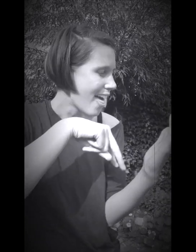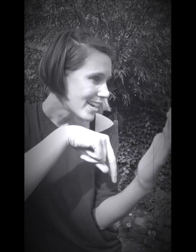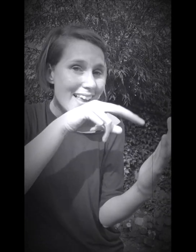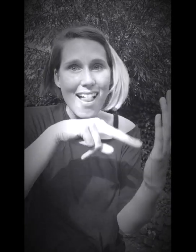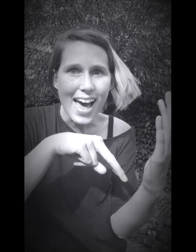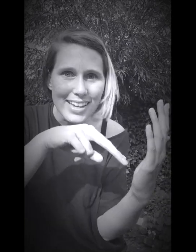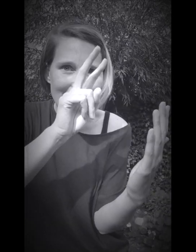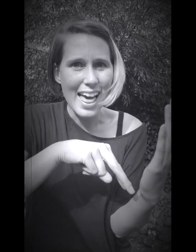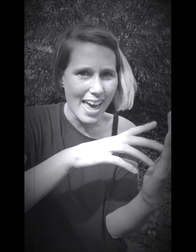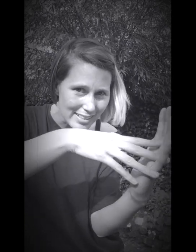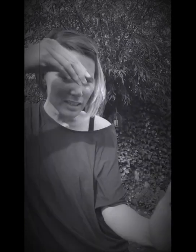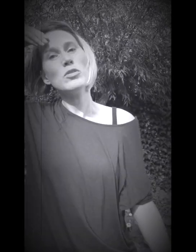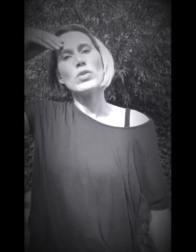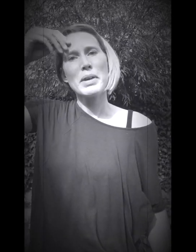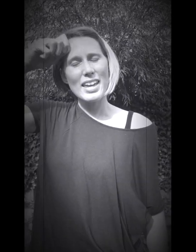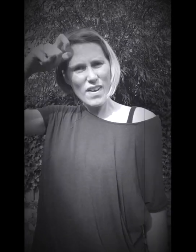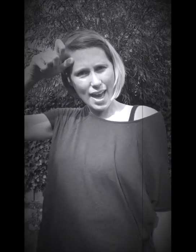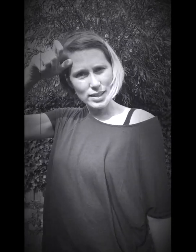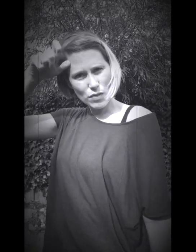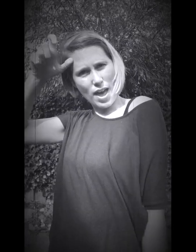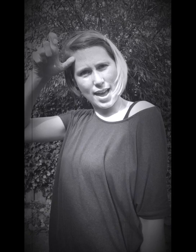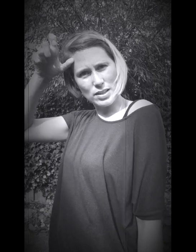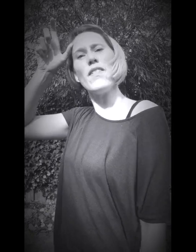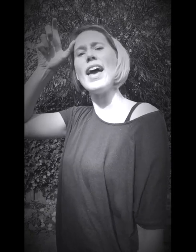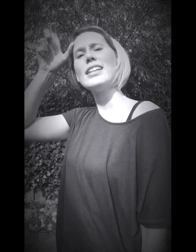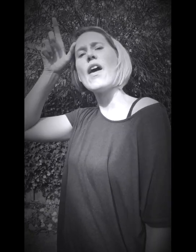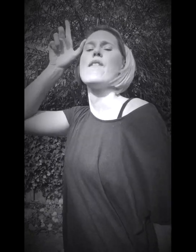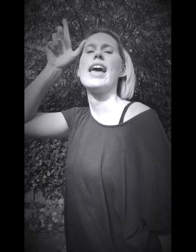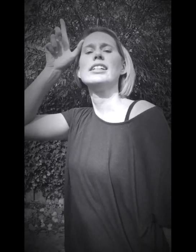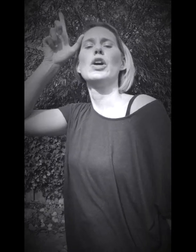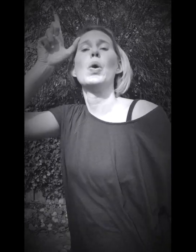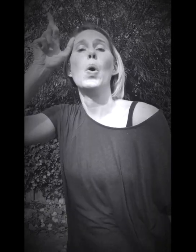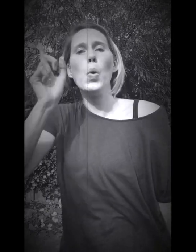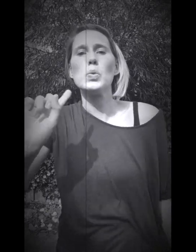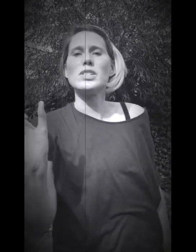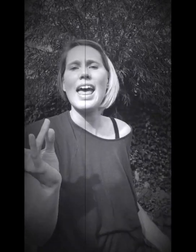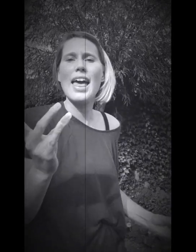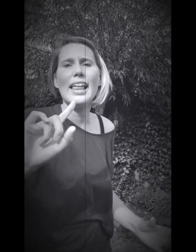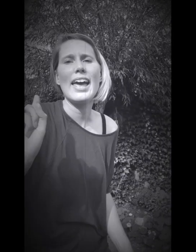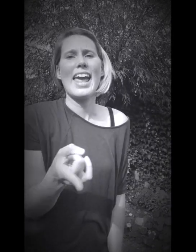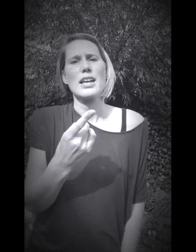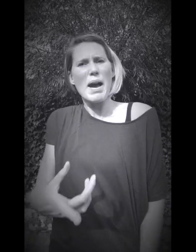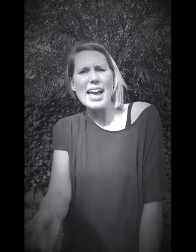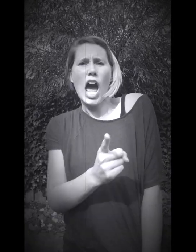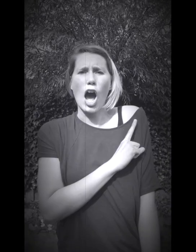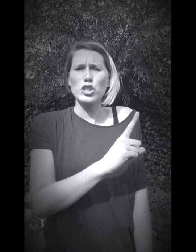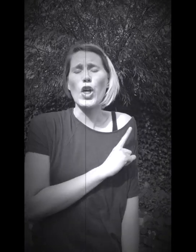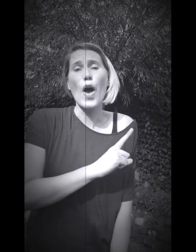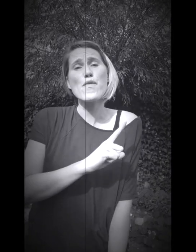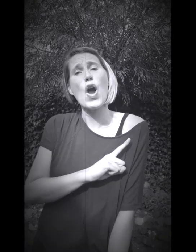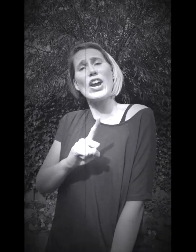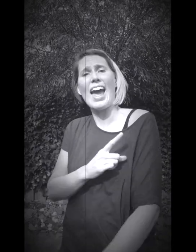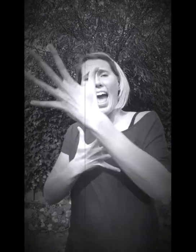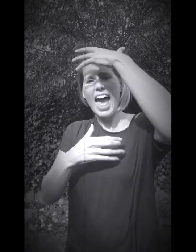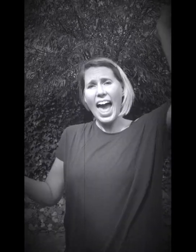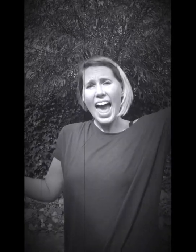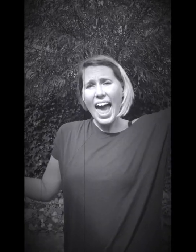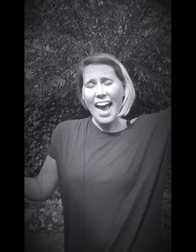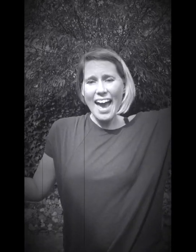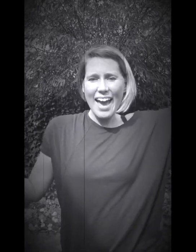lees, lees, lees Hoe meer ik weet, weet, weet, weet Hoe sneller ik mijn angsten vergeet